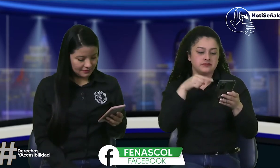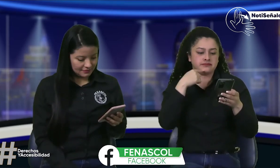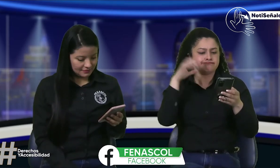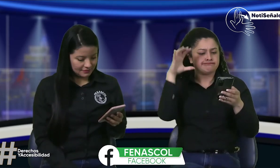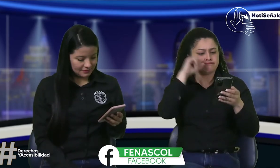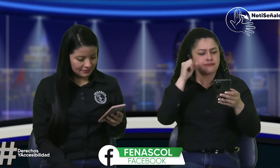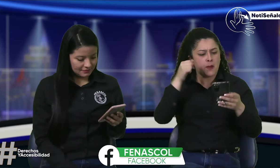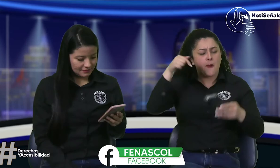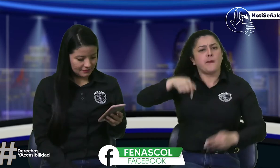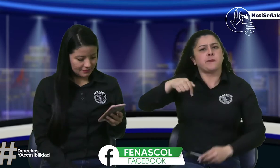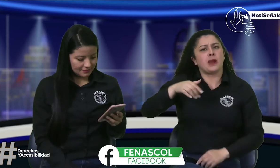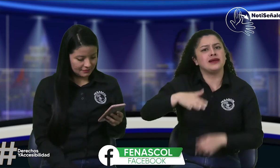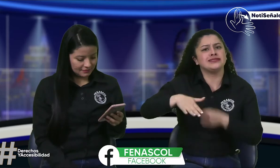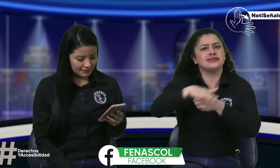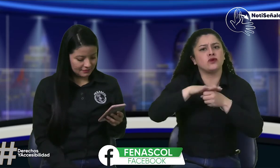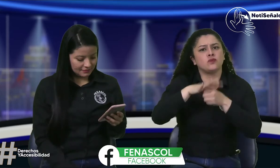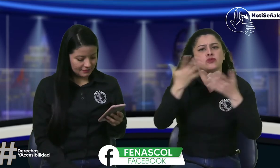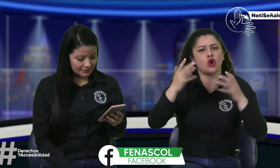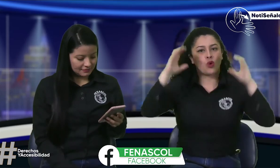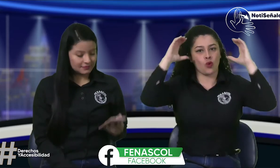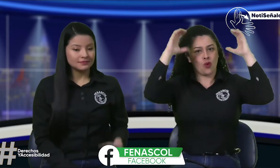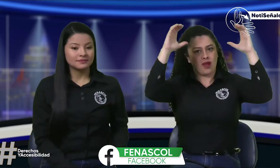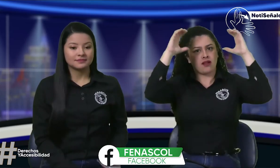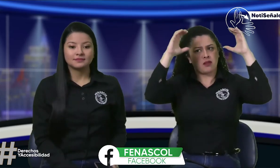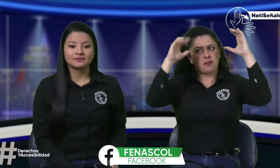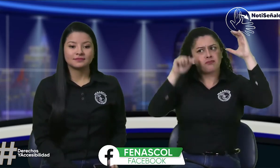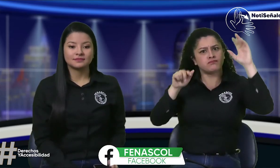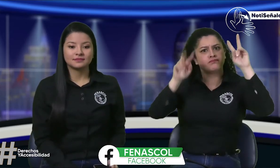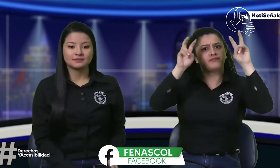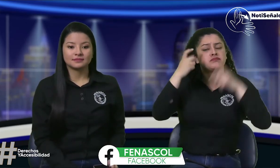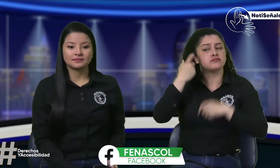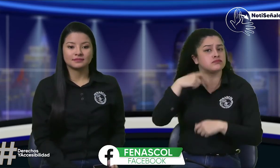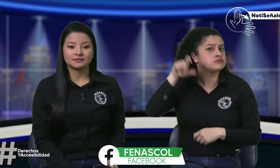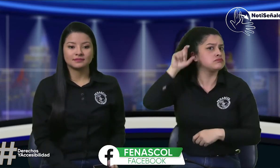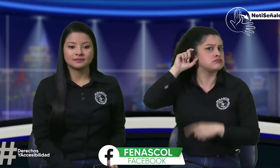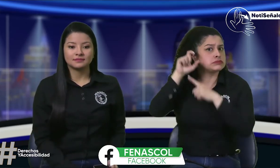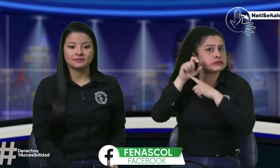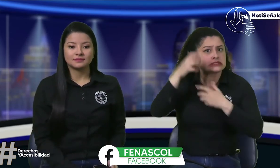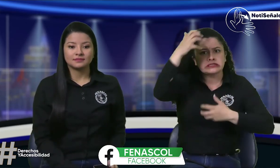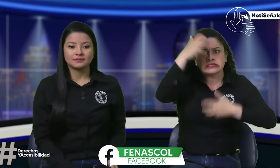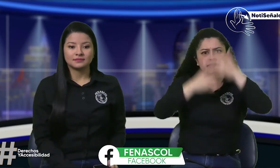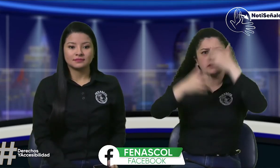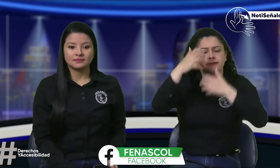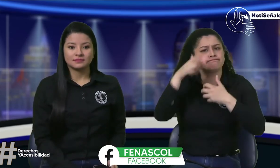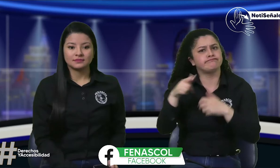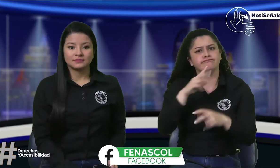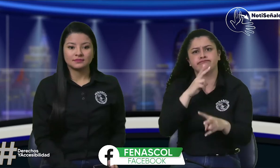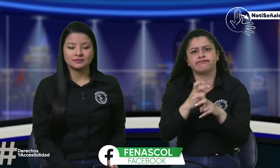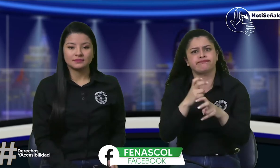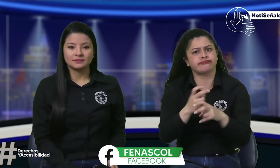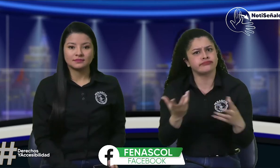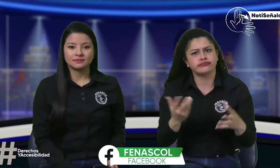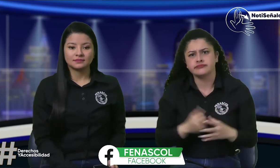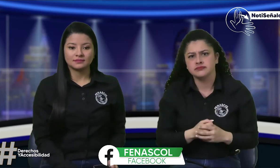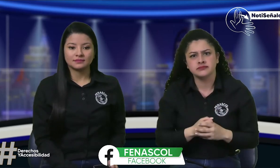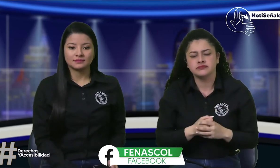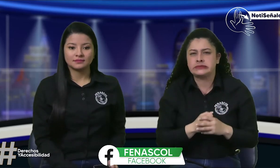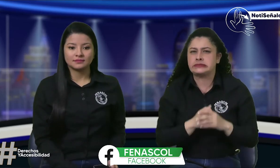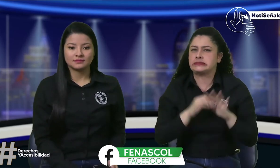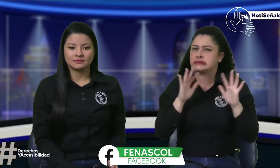hay otra que nos menciona y nos dice en en en calquetada nos menciona y nos